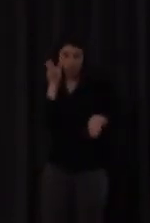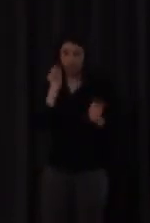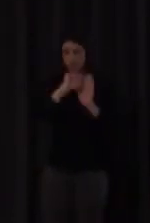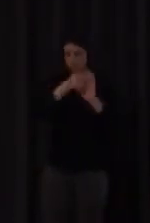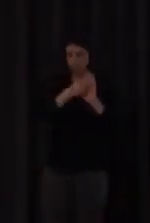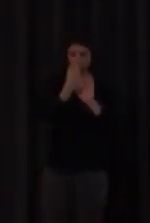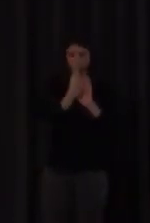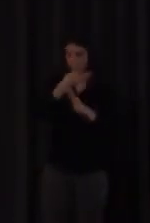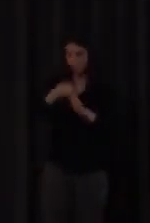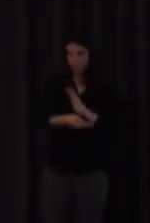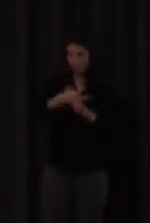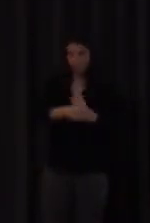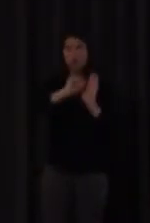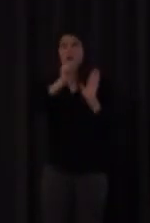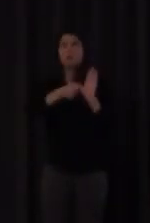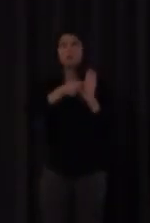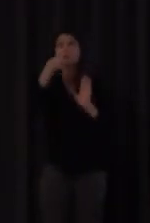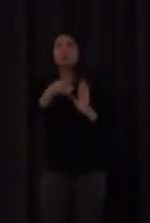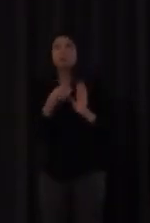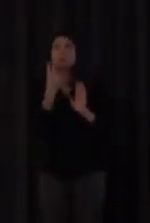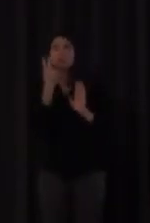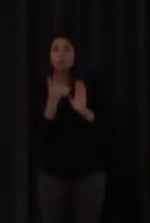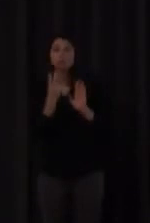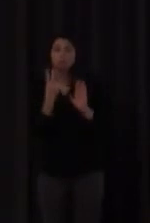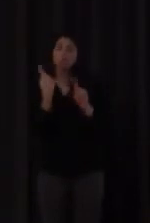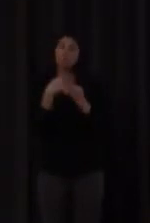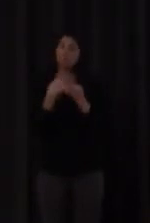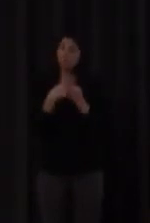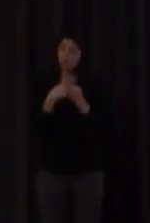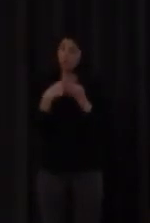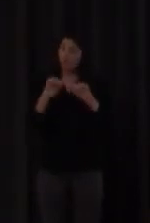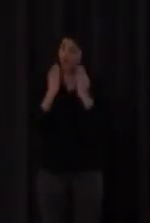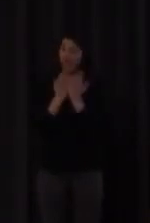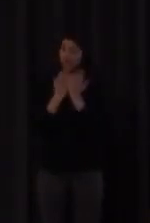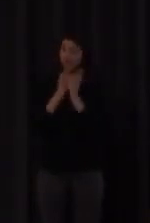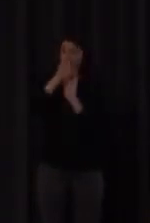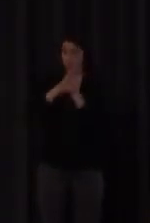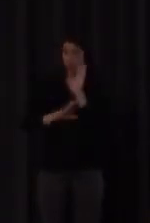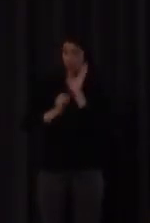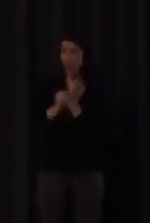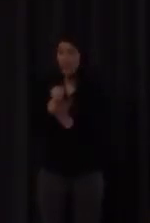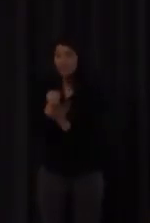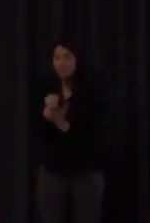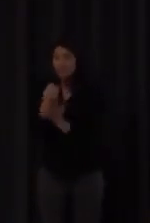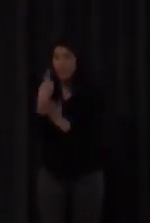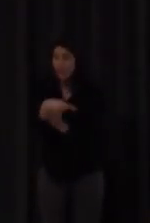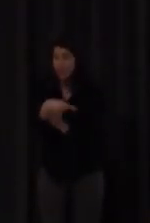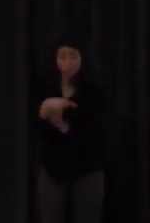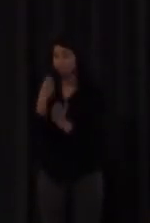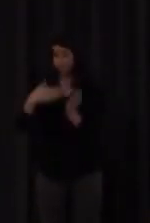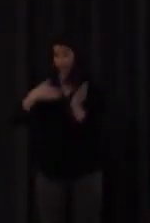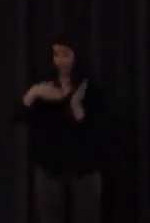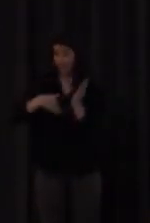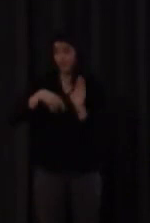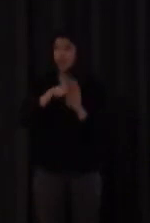punto número dos porque tampoco está en el currículum como tal una especificidad para enseñar lectoescritura